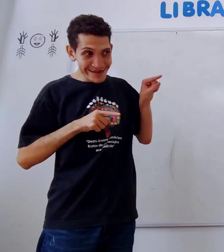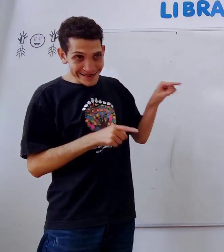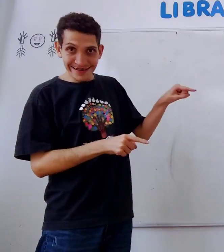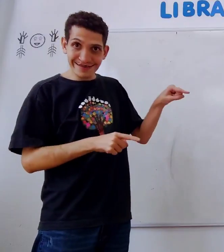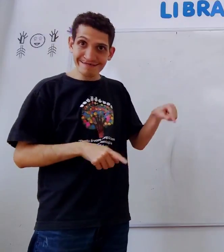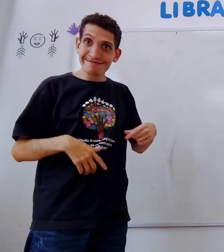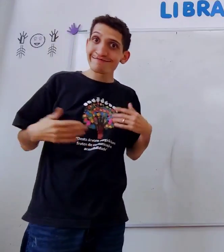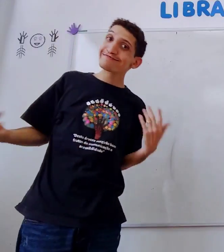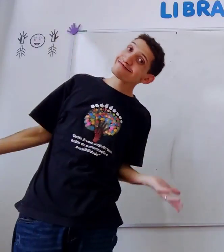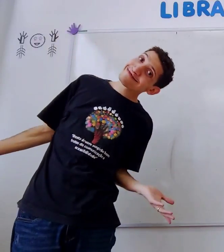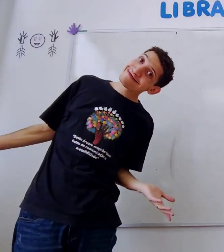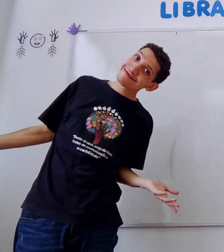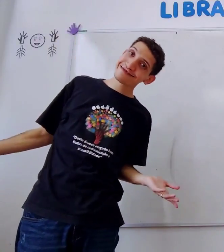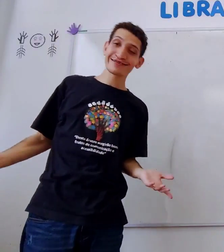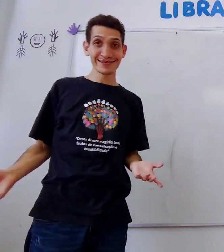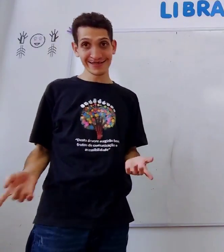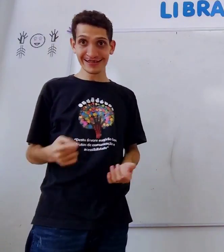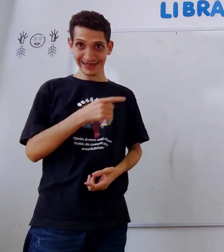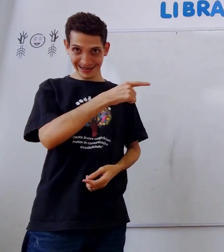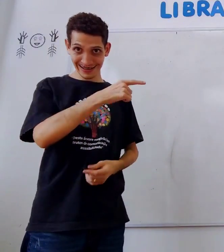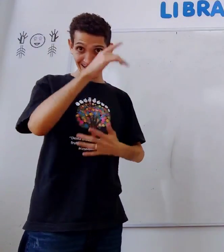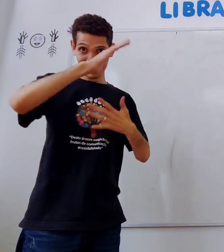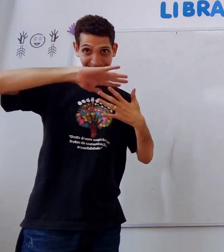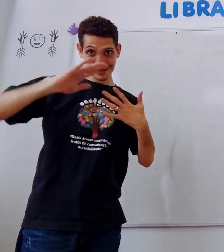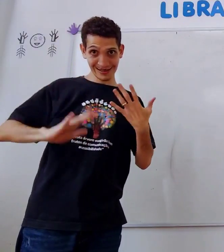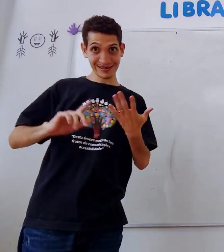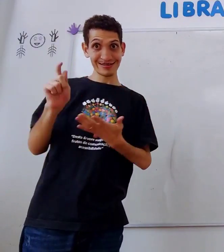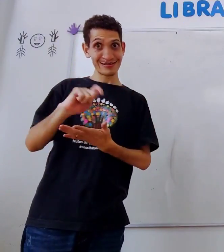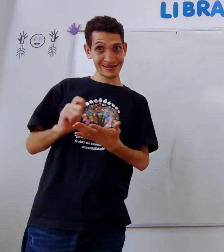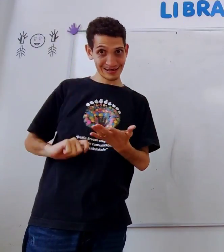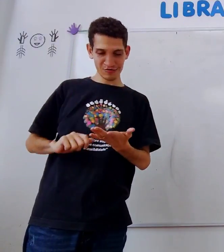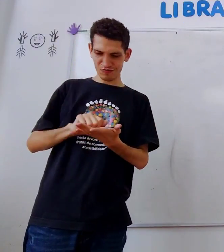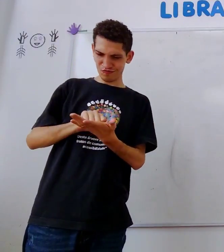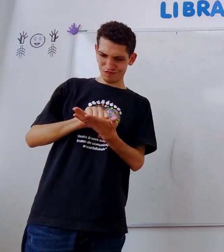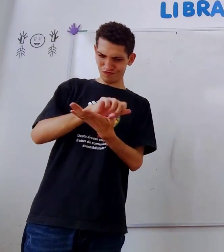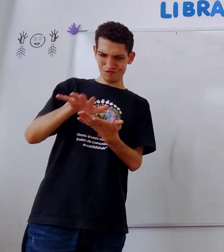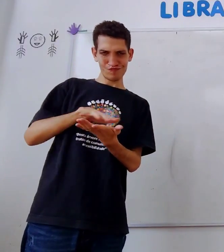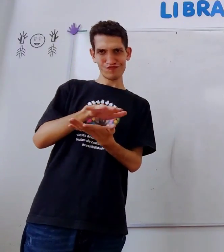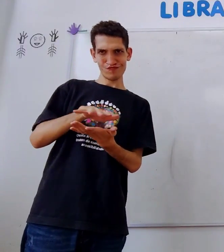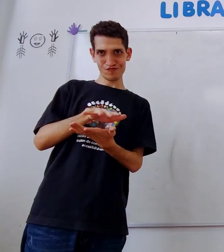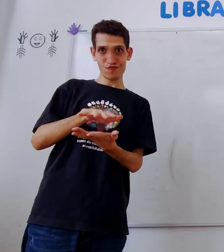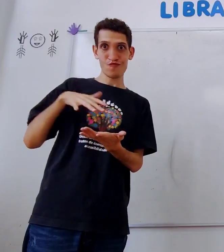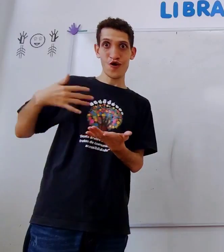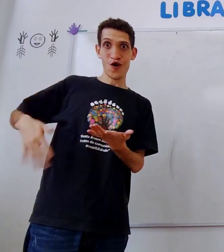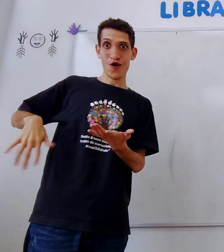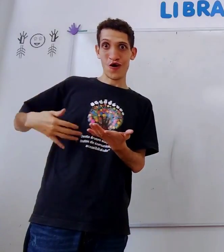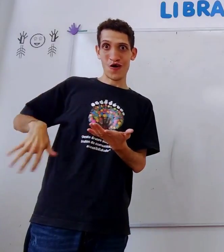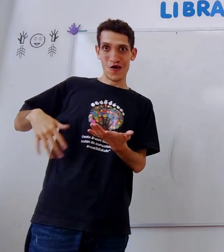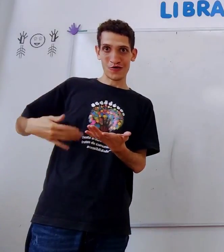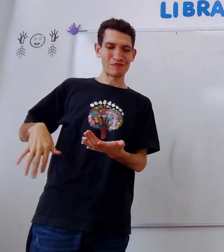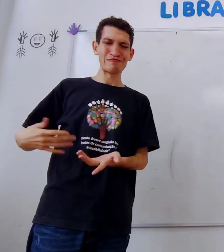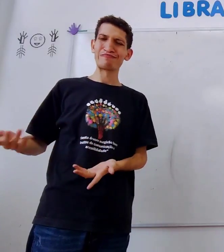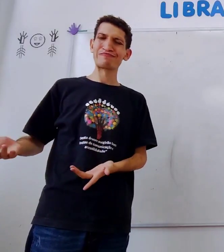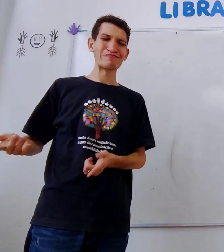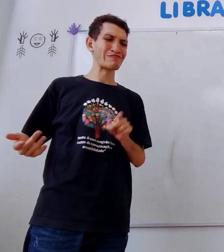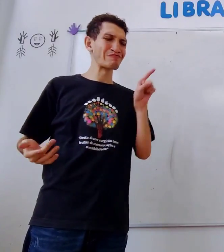Olha aqui ao lado, o que é isso? Livras escritas, escritas, vai, uau!